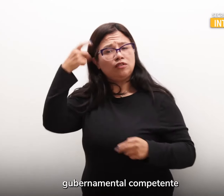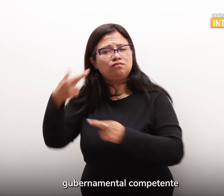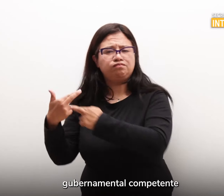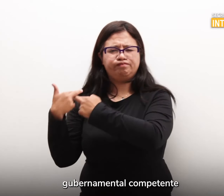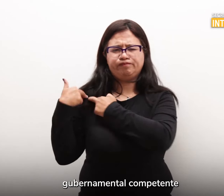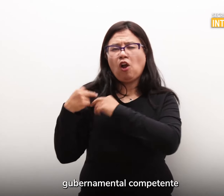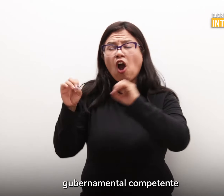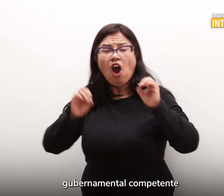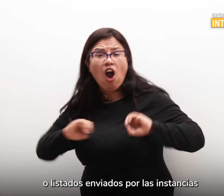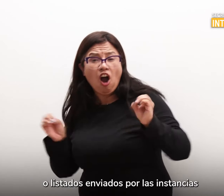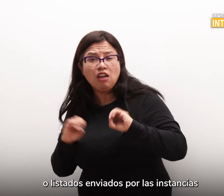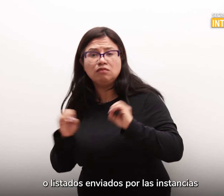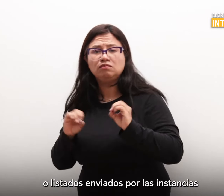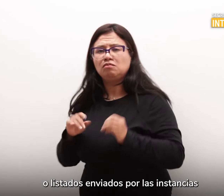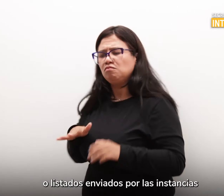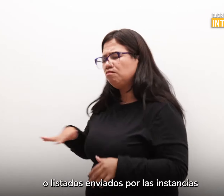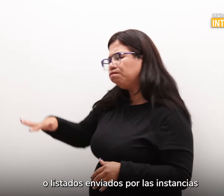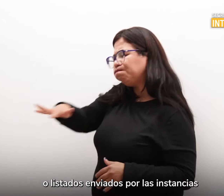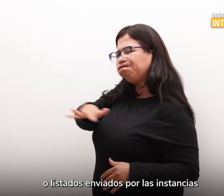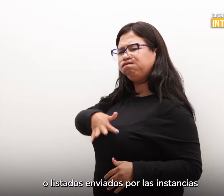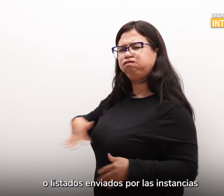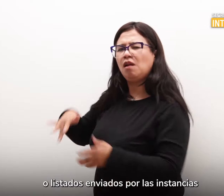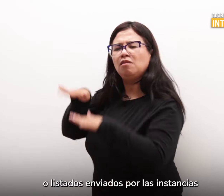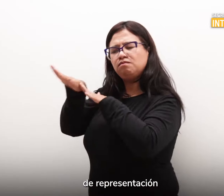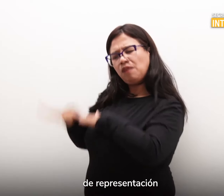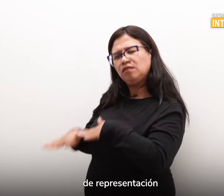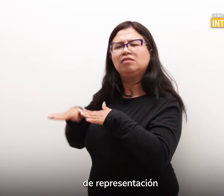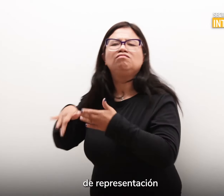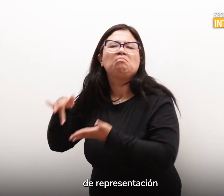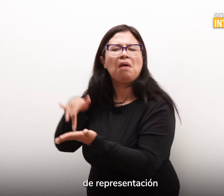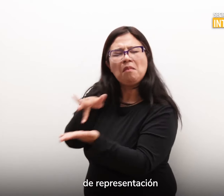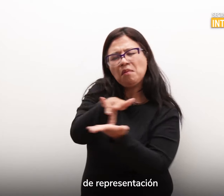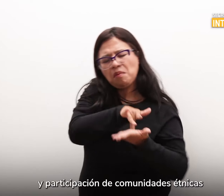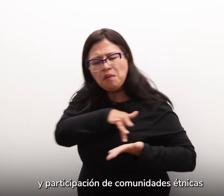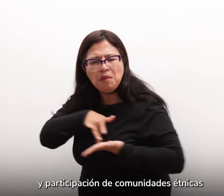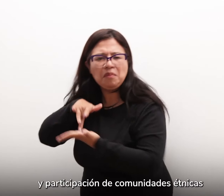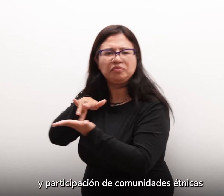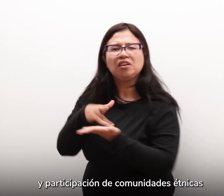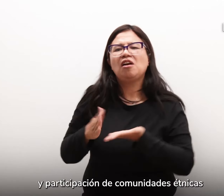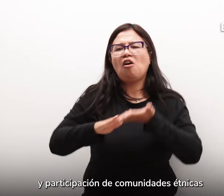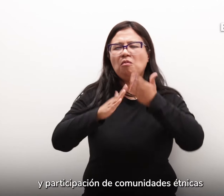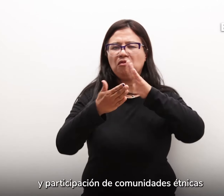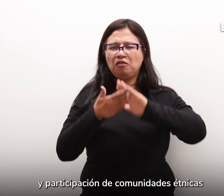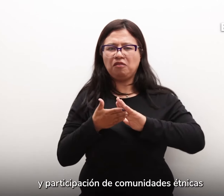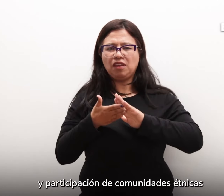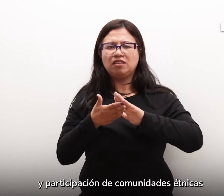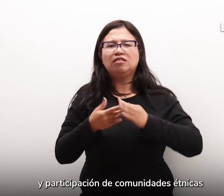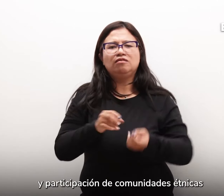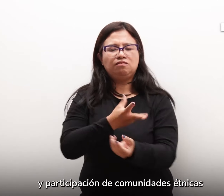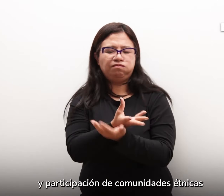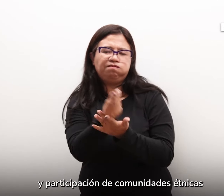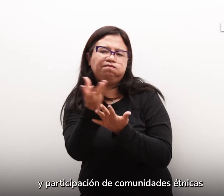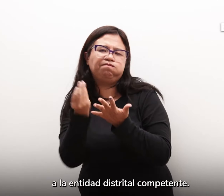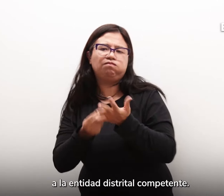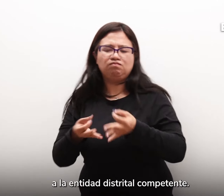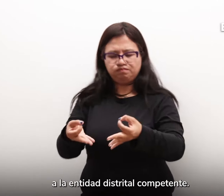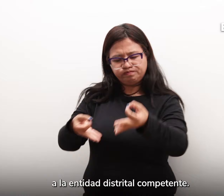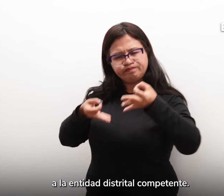competente o listados enviados por las instancias de representación y participación de comunidades étnicas a la entidad